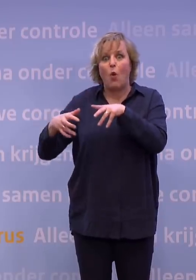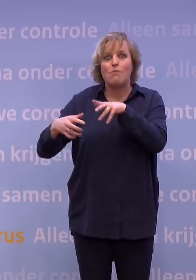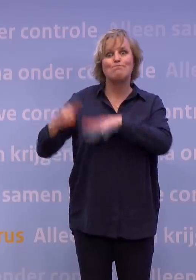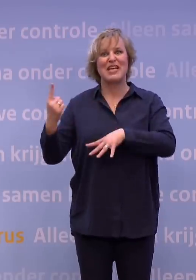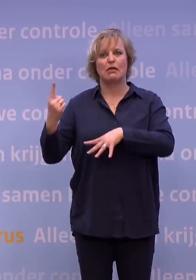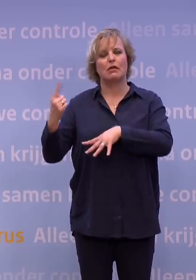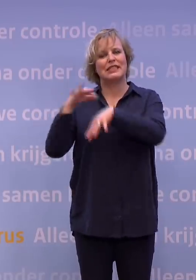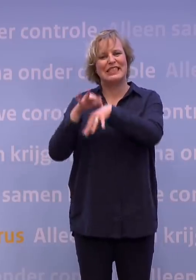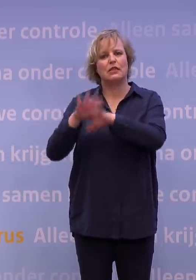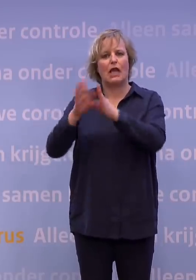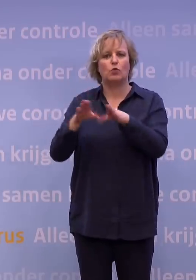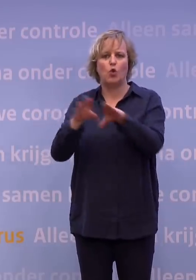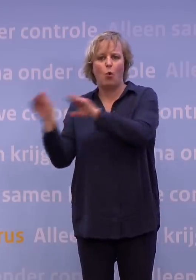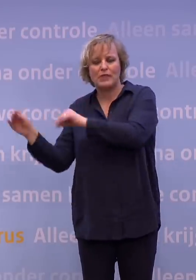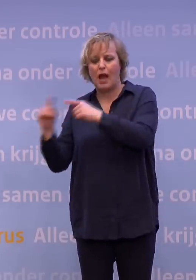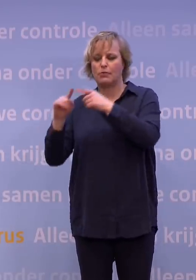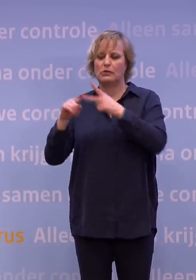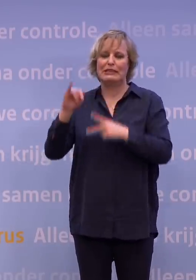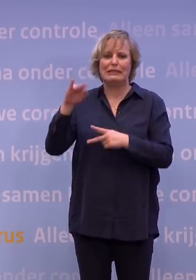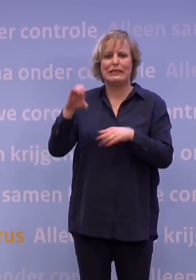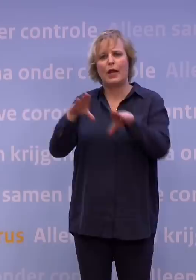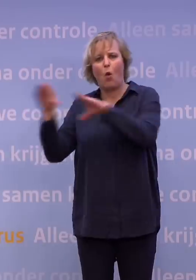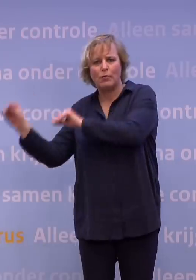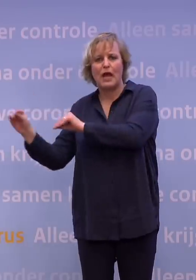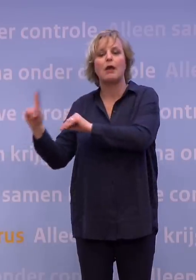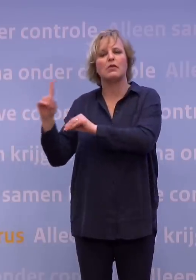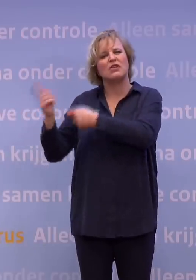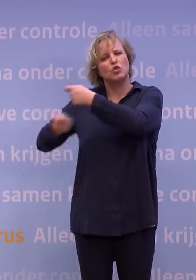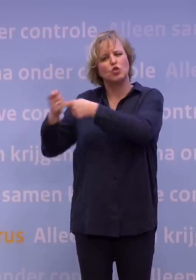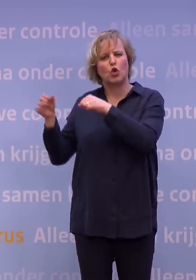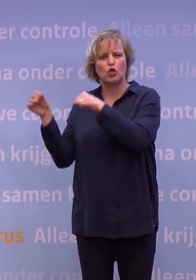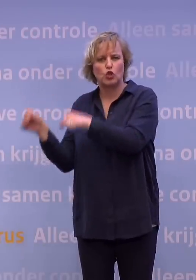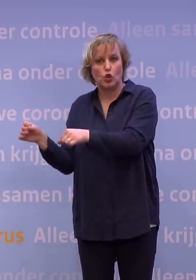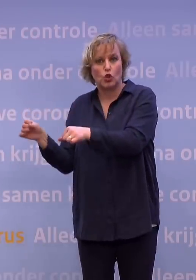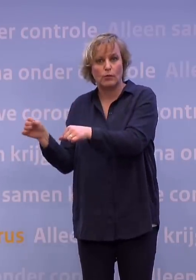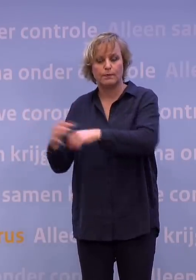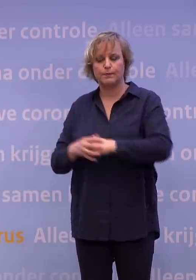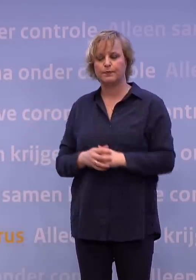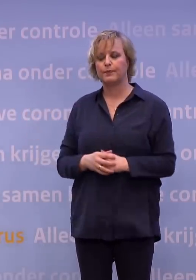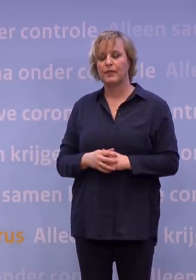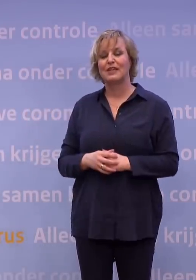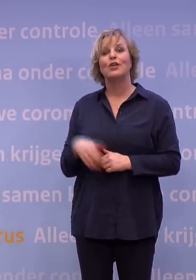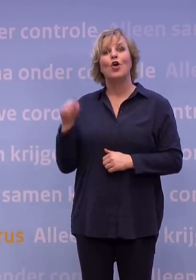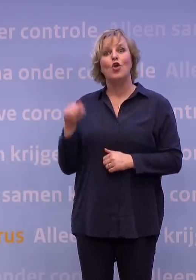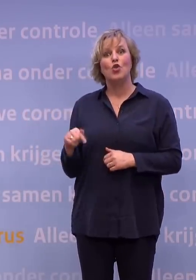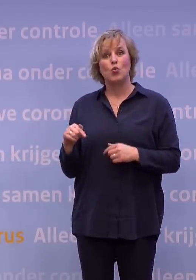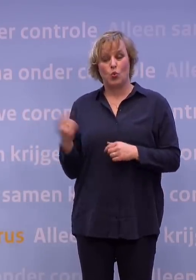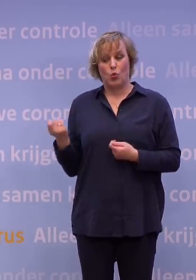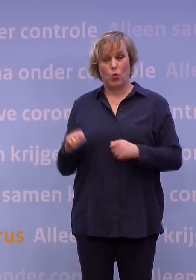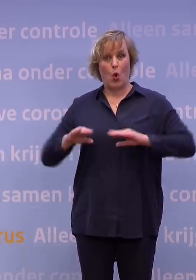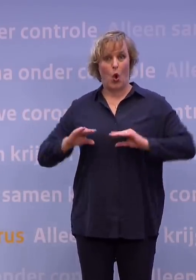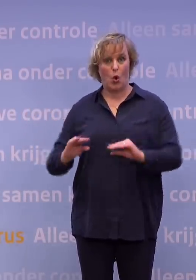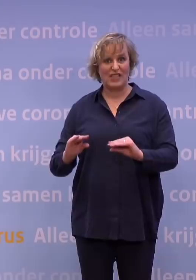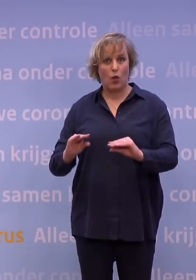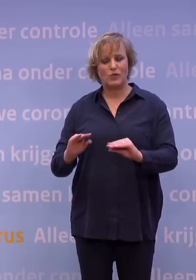ziekenhuisopname en intensive care opname, dus de druk op de zorg. En tegelijkertijd door dit nu te doen, door nu wij in die lockdown zitten,